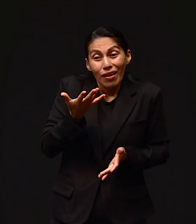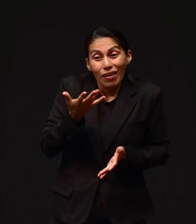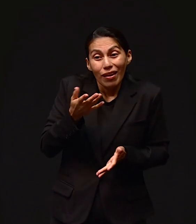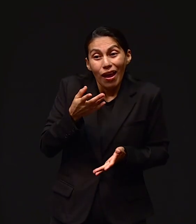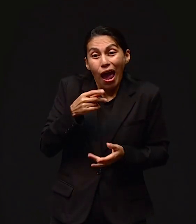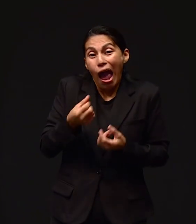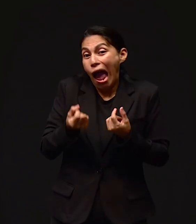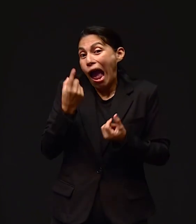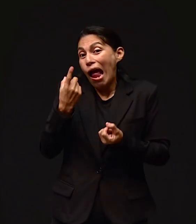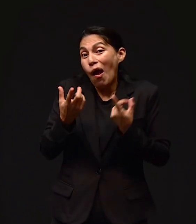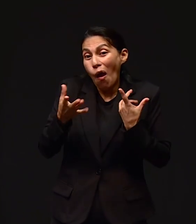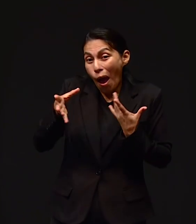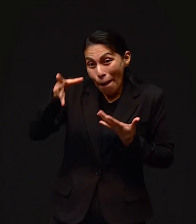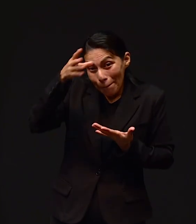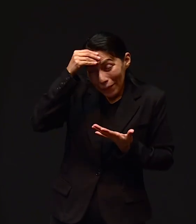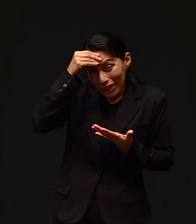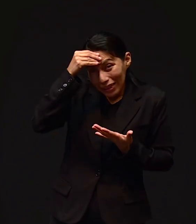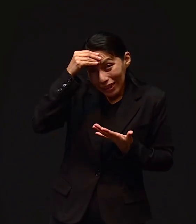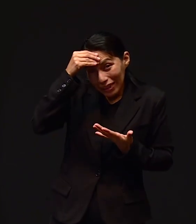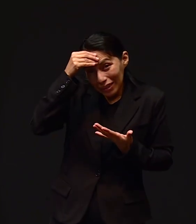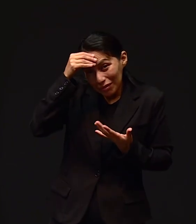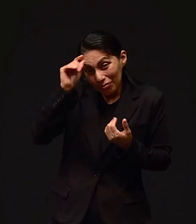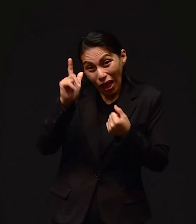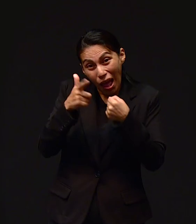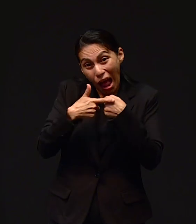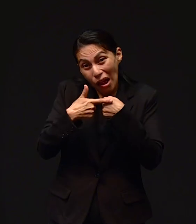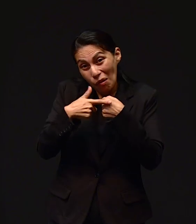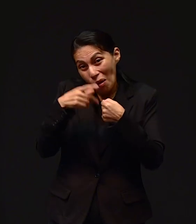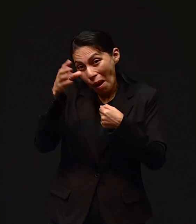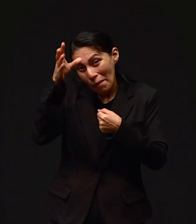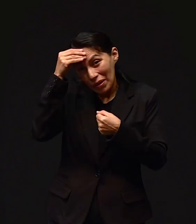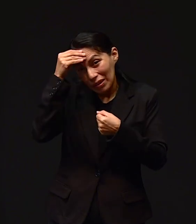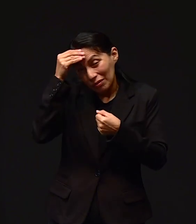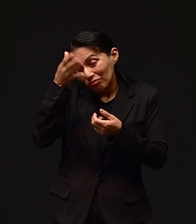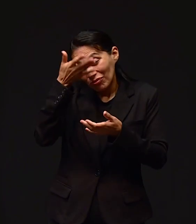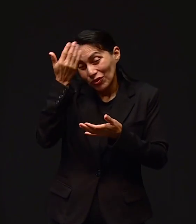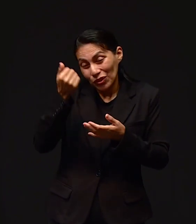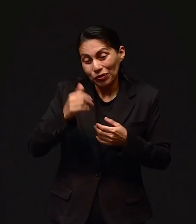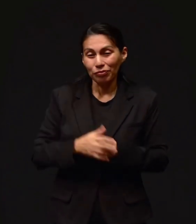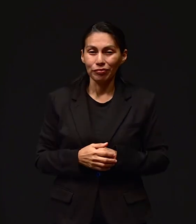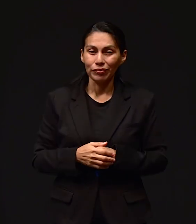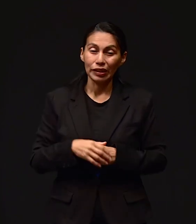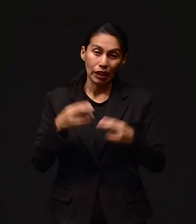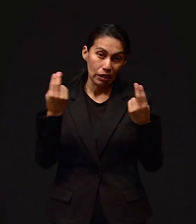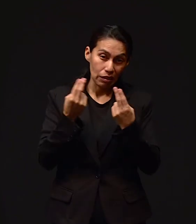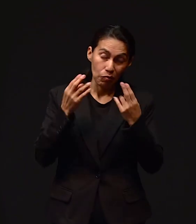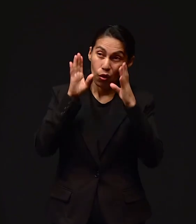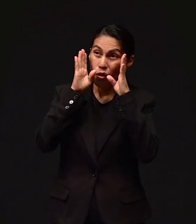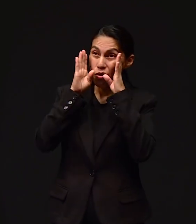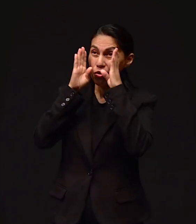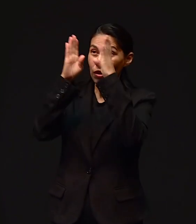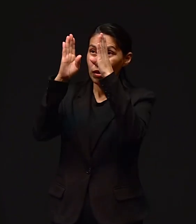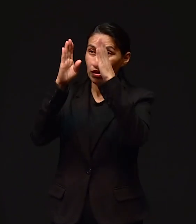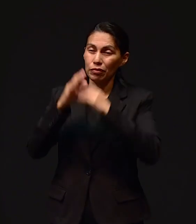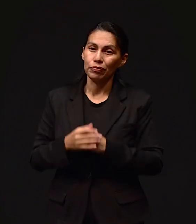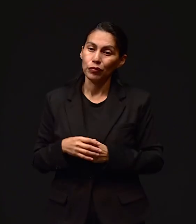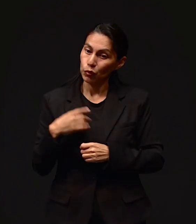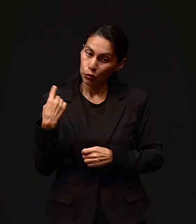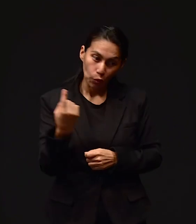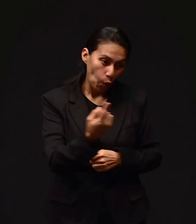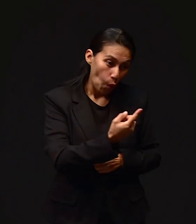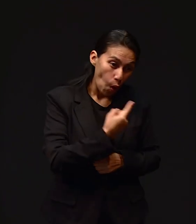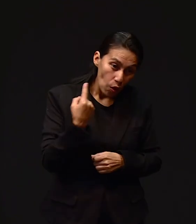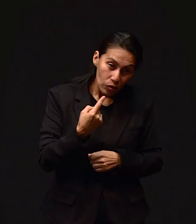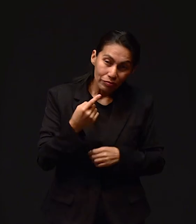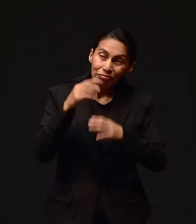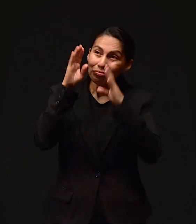que aprendamos de esta situación. Le dije, a lo mejor necesitamos consagrarnos. Ustedes y yo